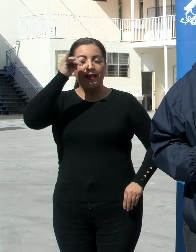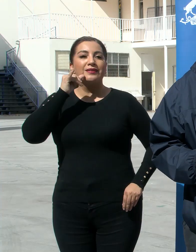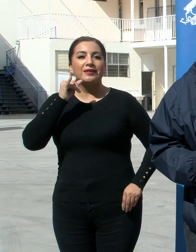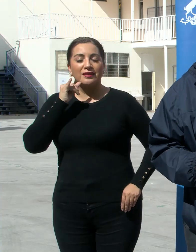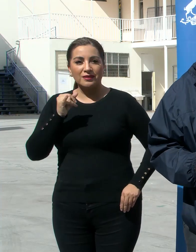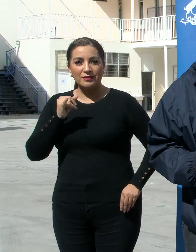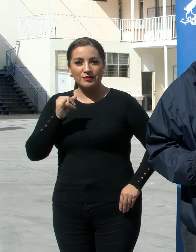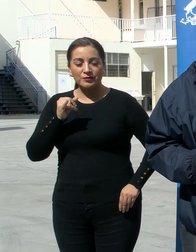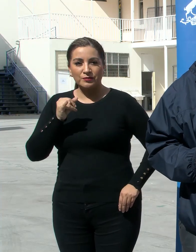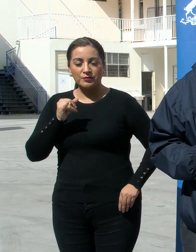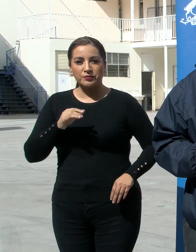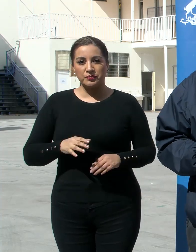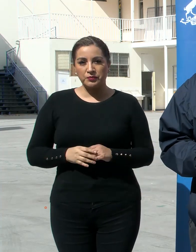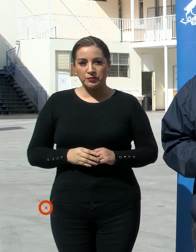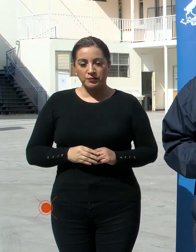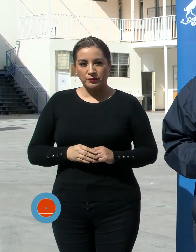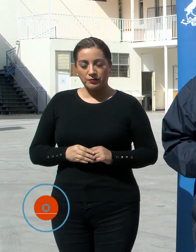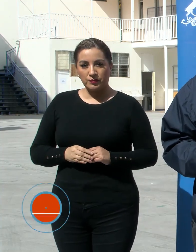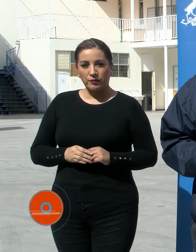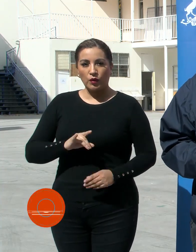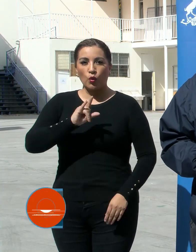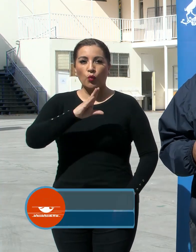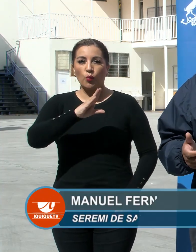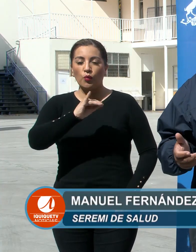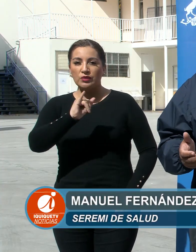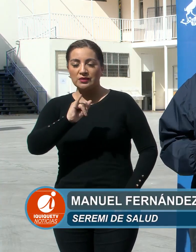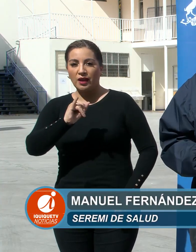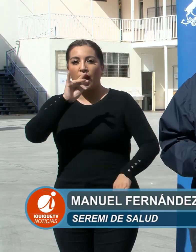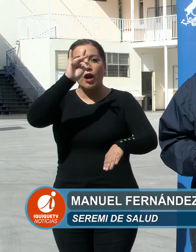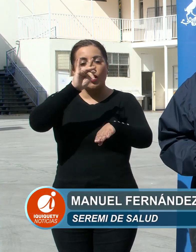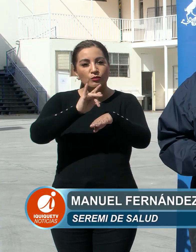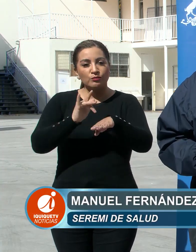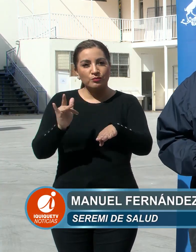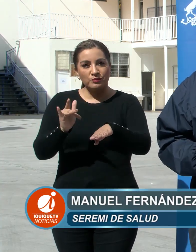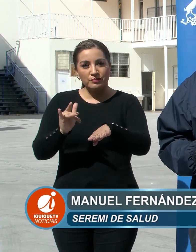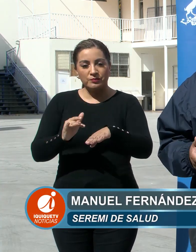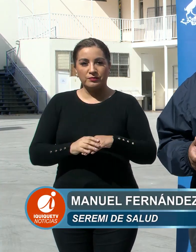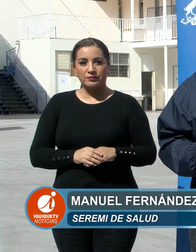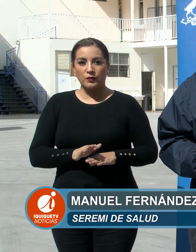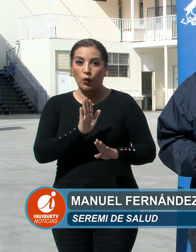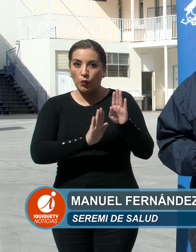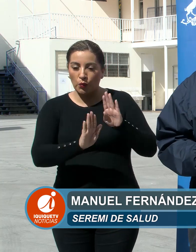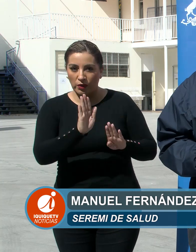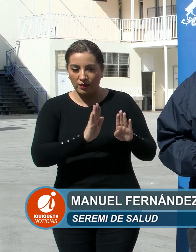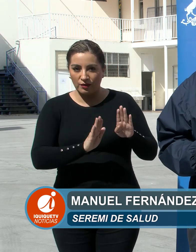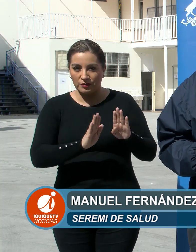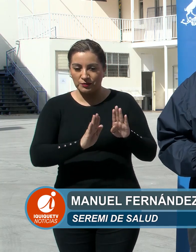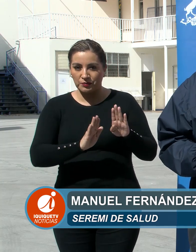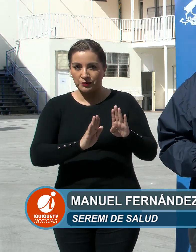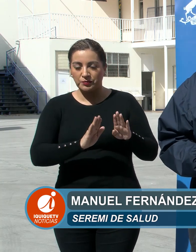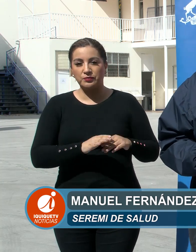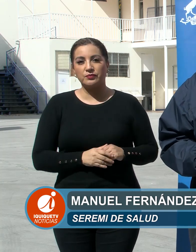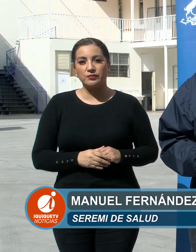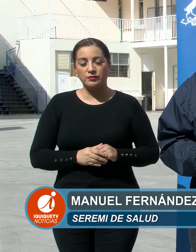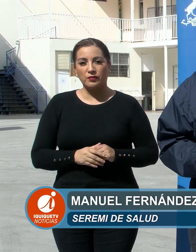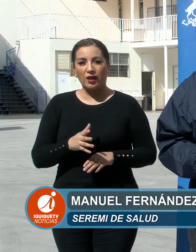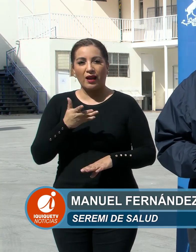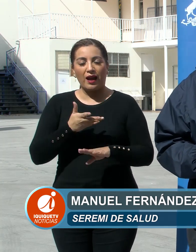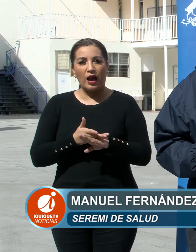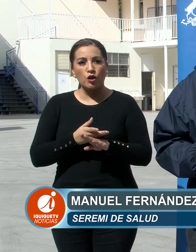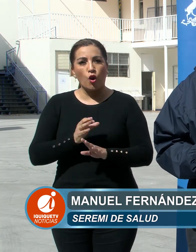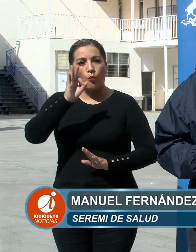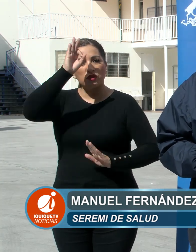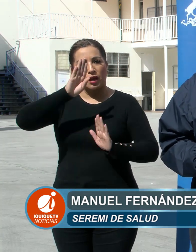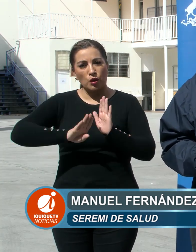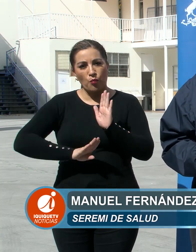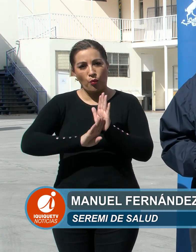regional y principalmente su UCI, Unidad de Cuidado Intensivo, hoy día presenta una